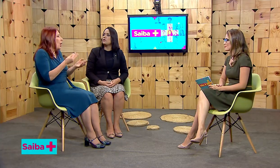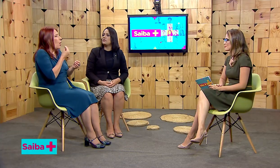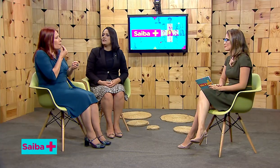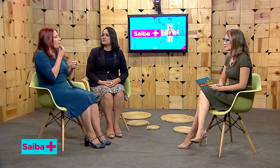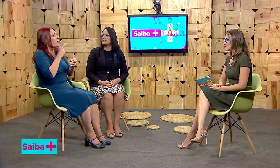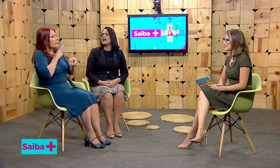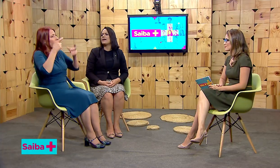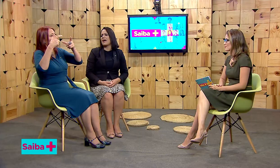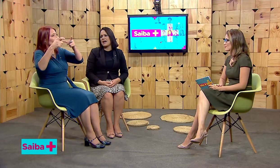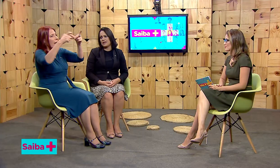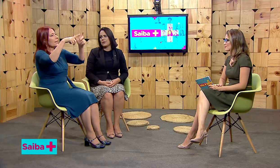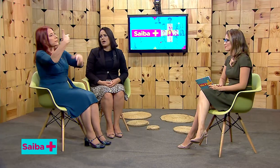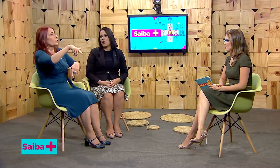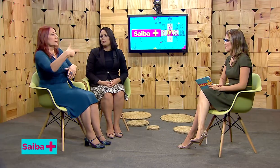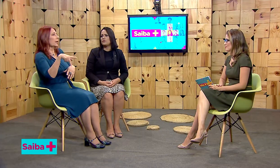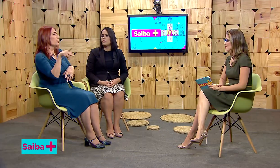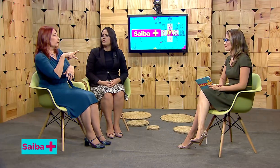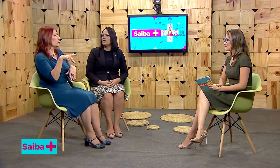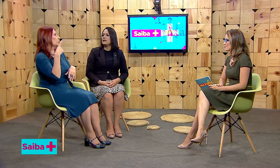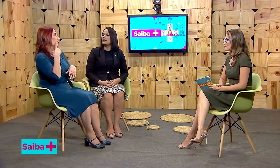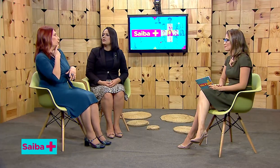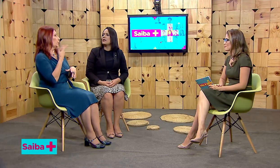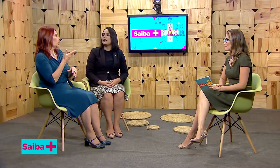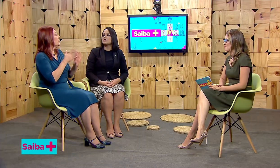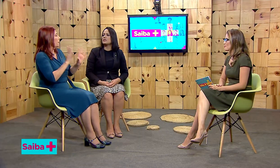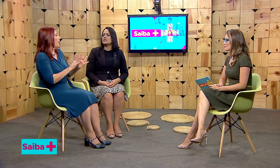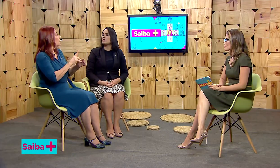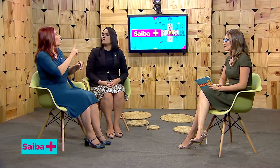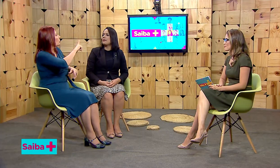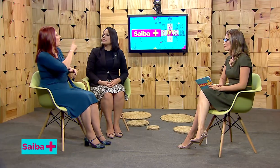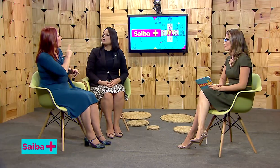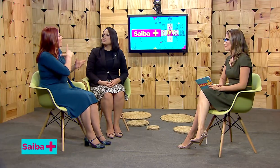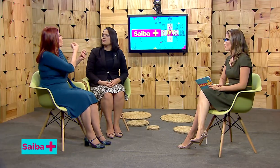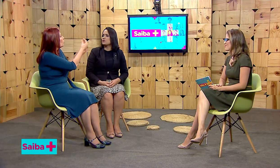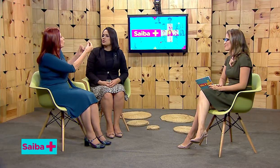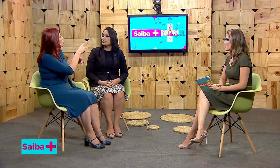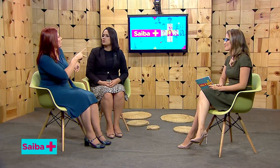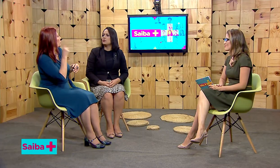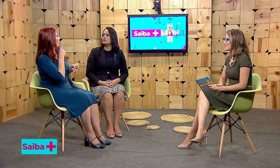ouvintes. E é claro, é óbvio, que tem lugares que nós não temos esses professores surdos.